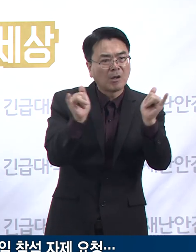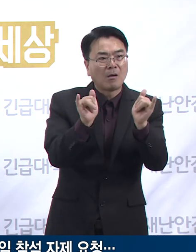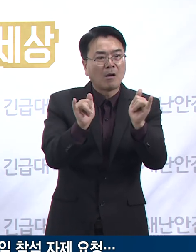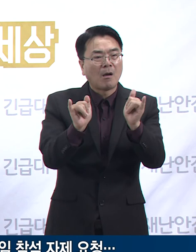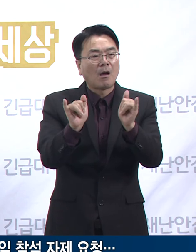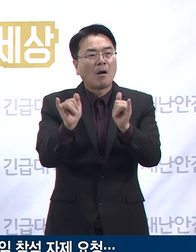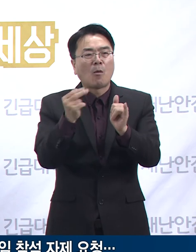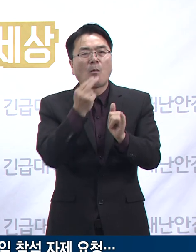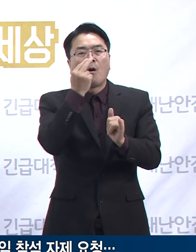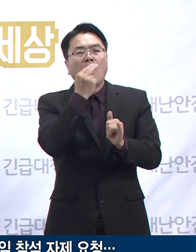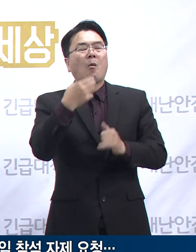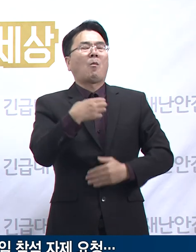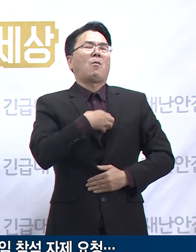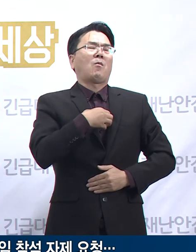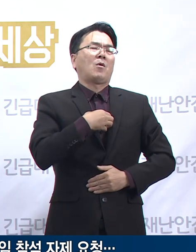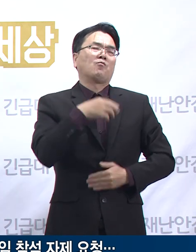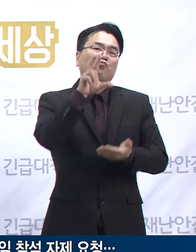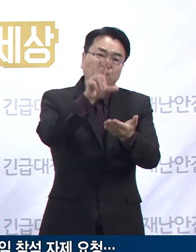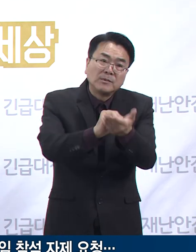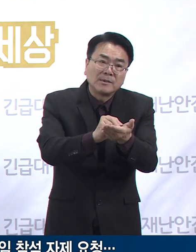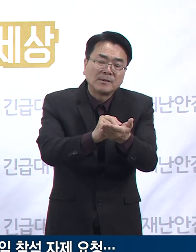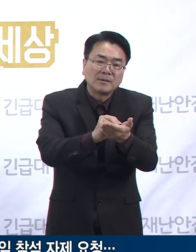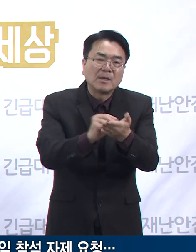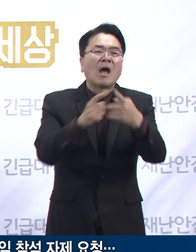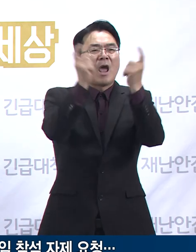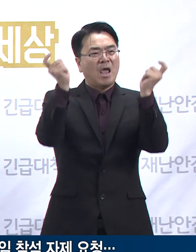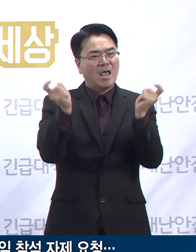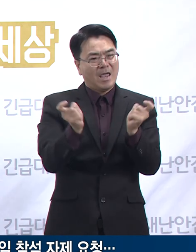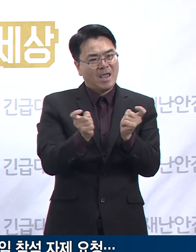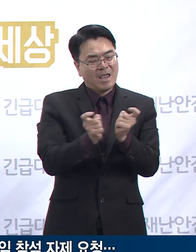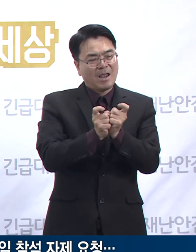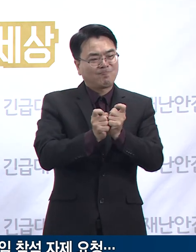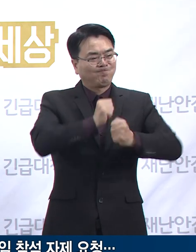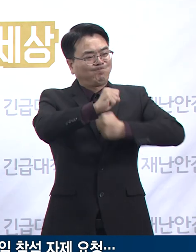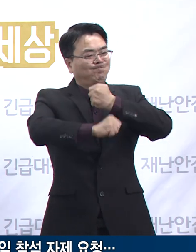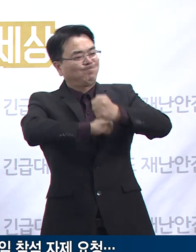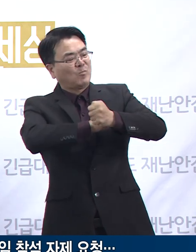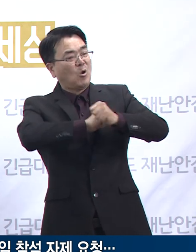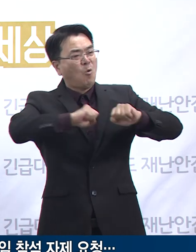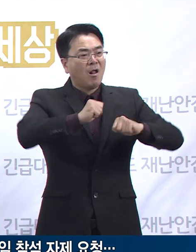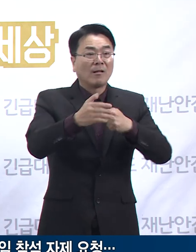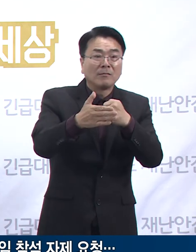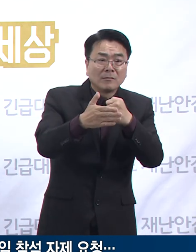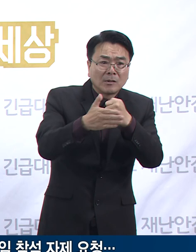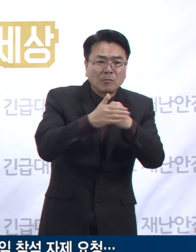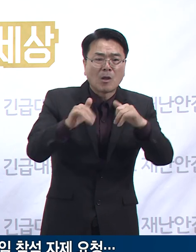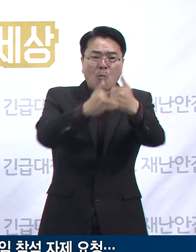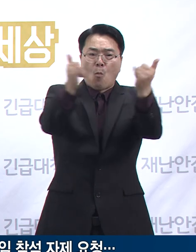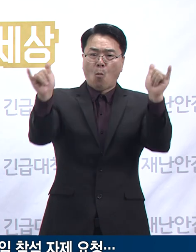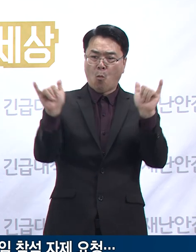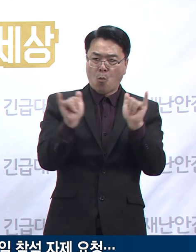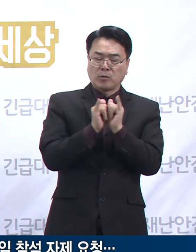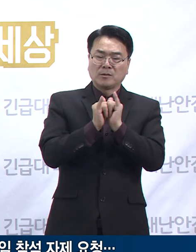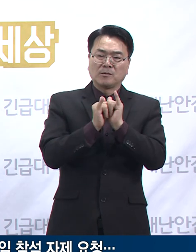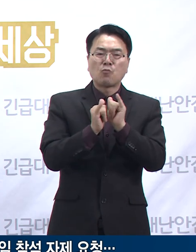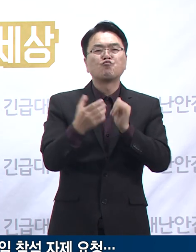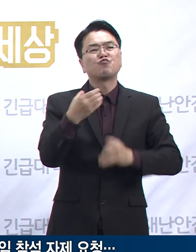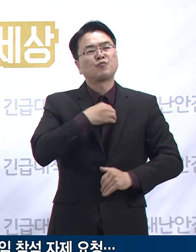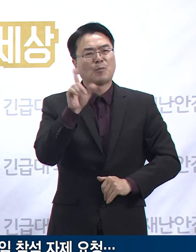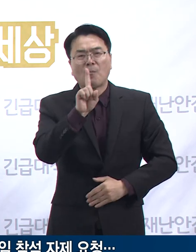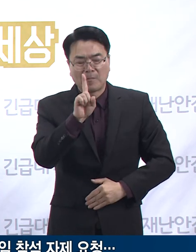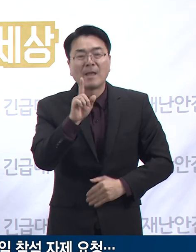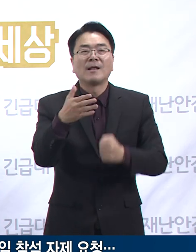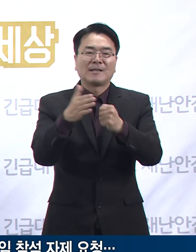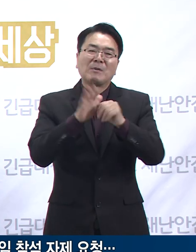치명적일 수 있습니다. 개인의 방역 일탈로 인해 공공유체 전체가 흔들릴 수 있음을 인지해 주시고 이번 주말